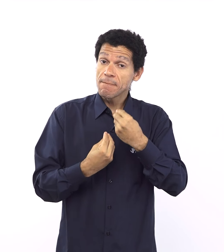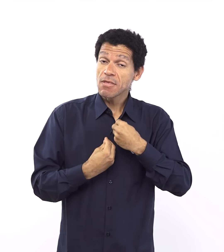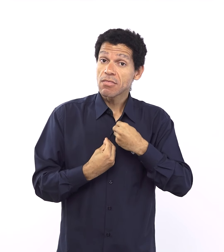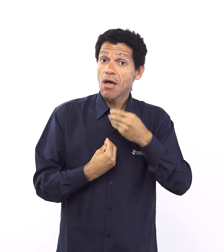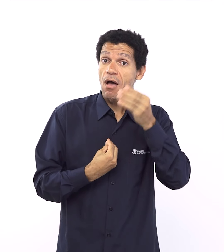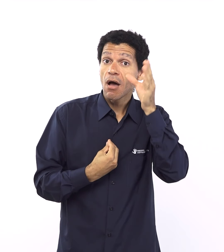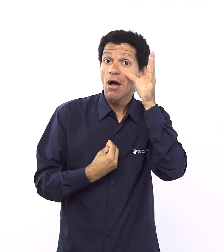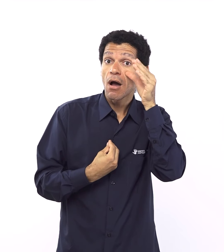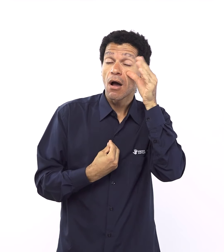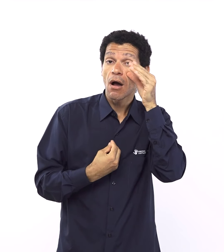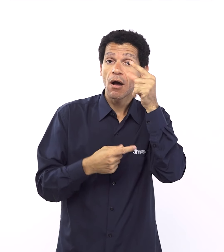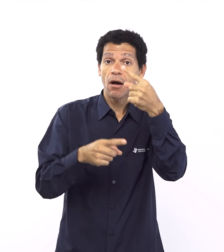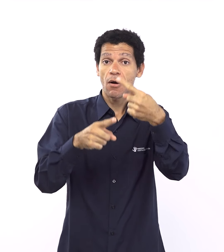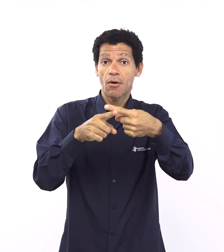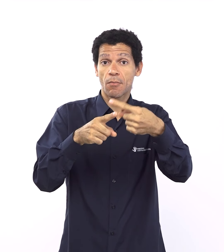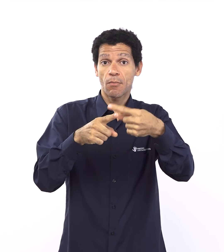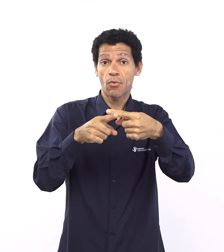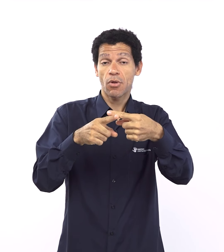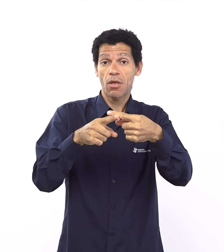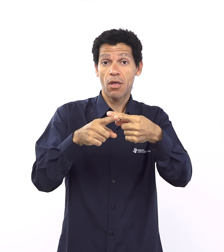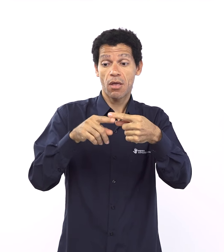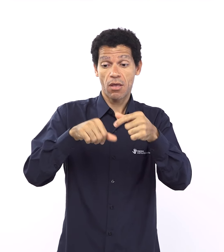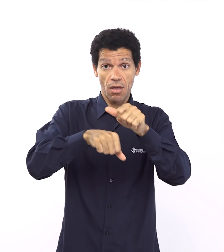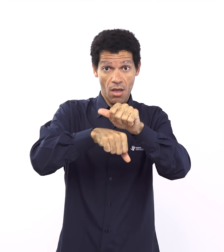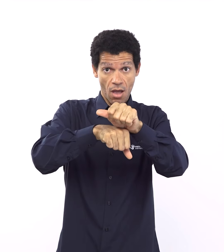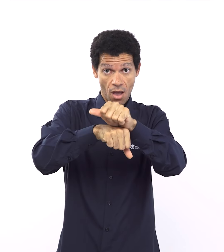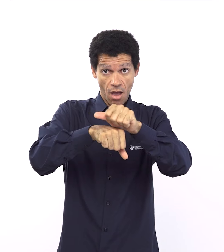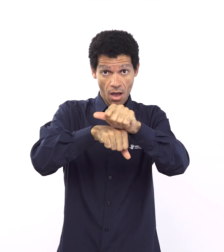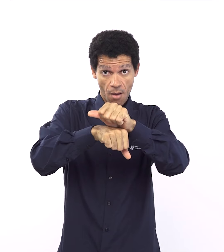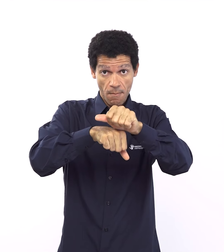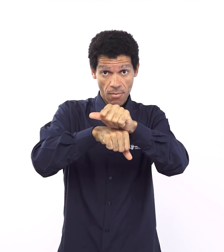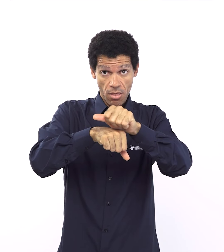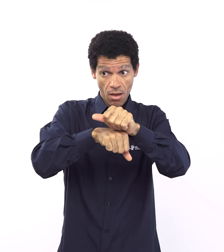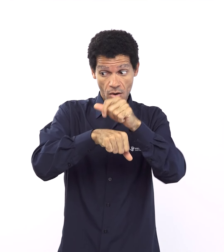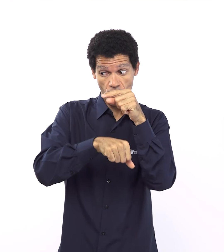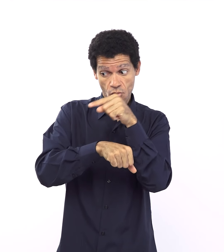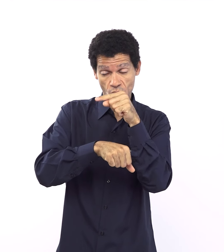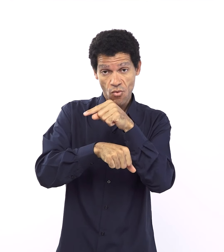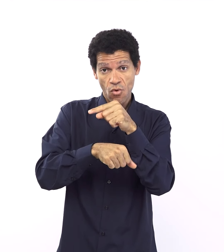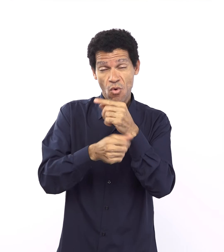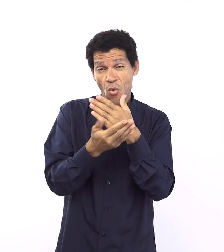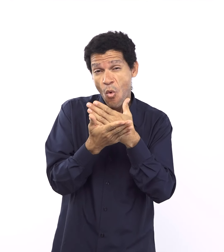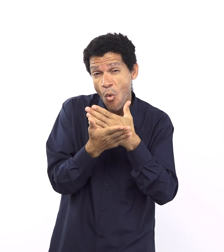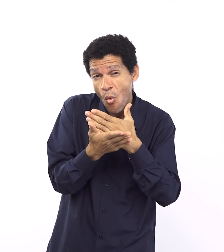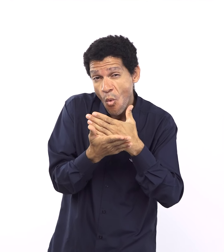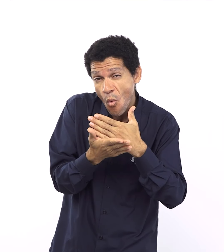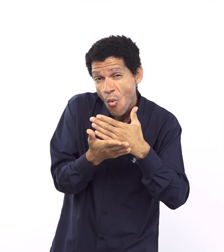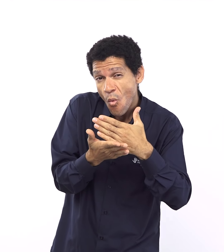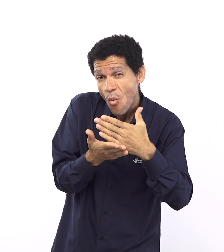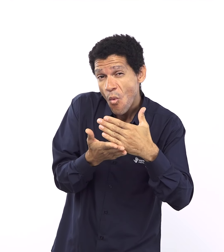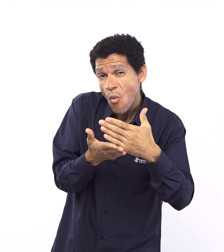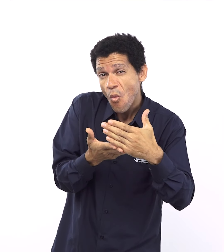cumprir depois de um longo período de tempo quando o povo está escravo no Egito e eles